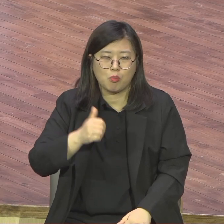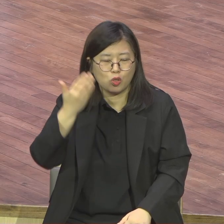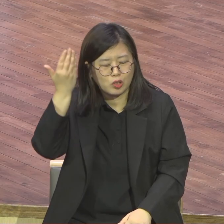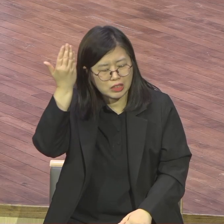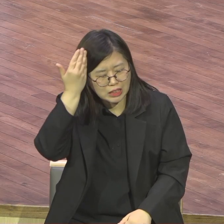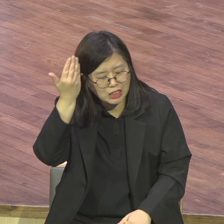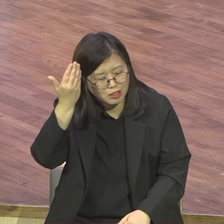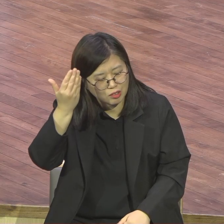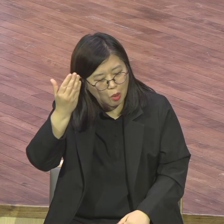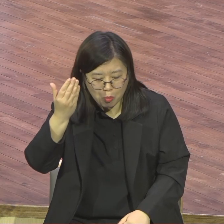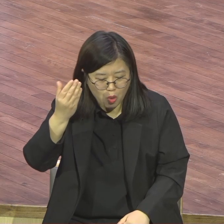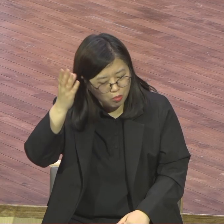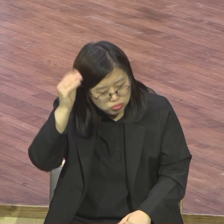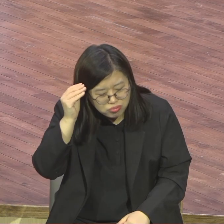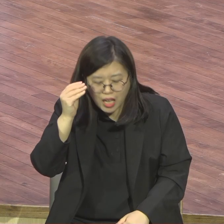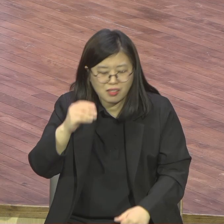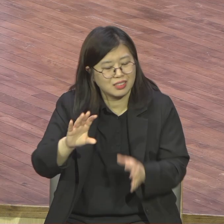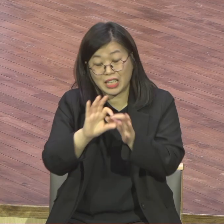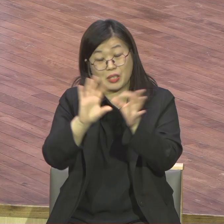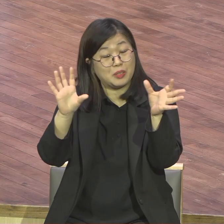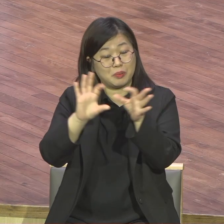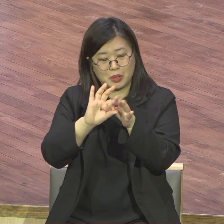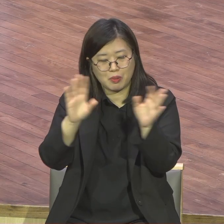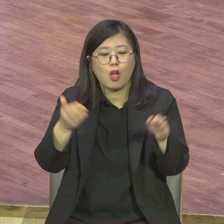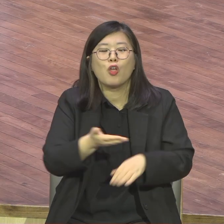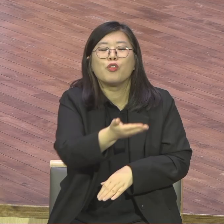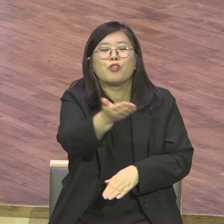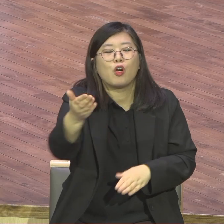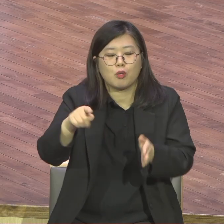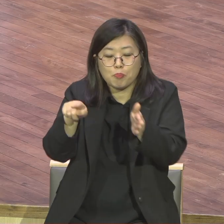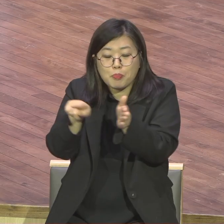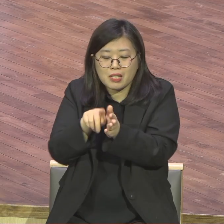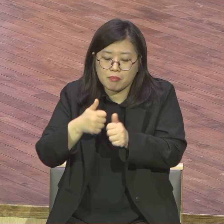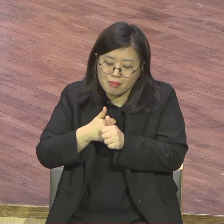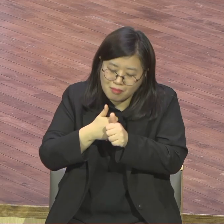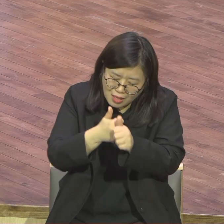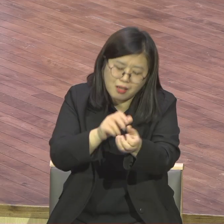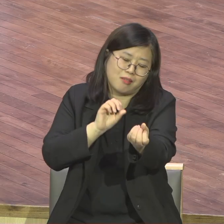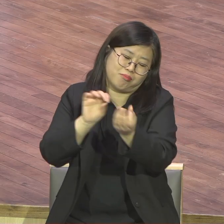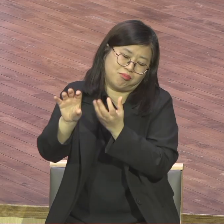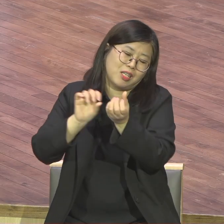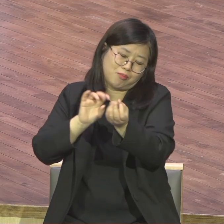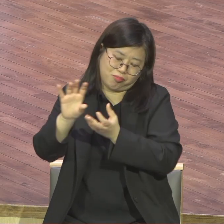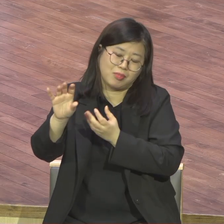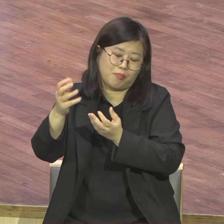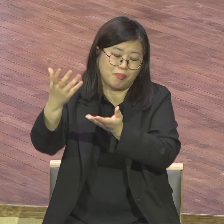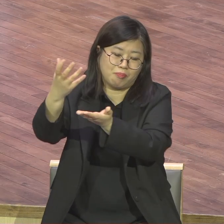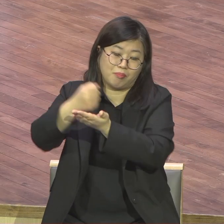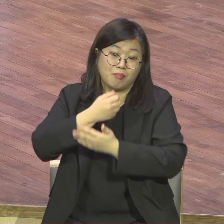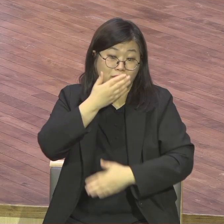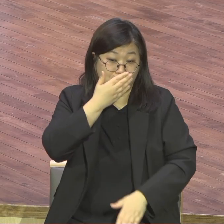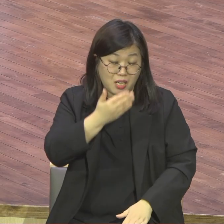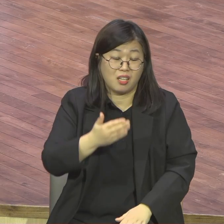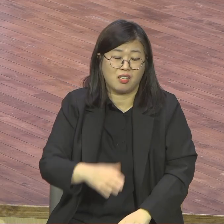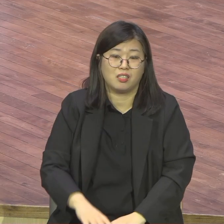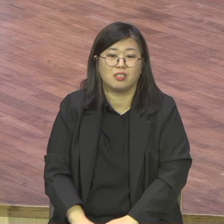내가 작년 올해 보면서 우리 교회 앞으로 정말 하나님이 축복해서 시대로